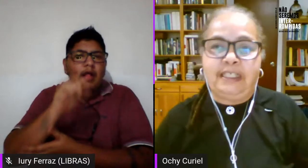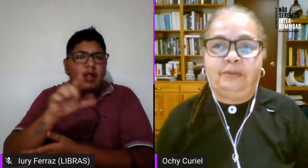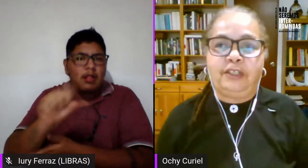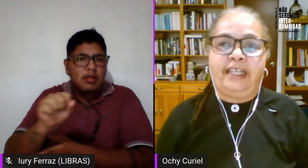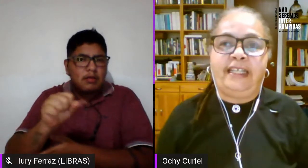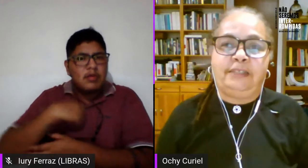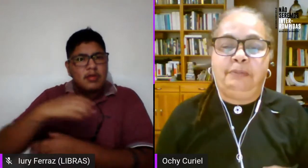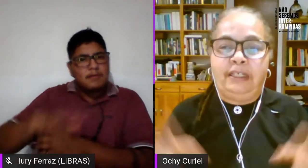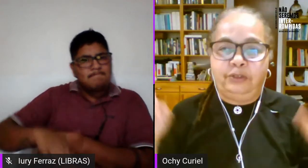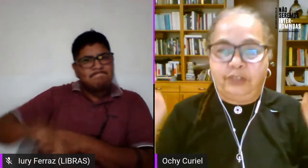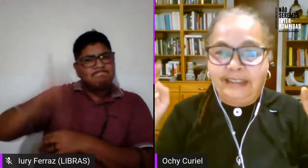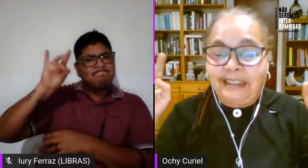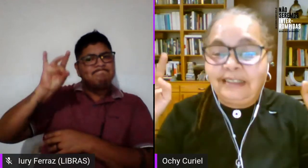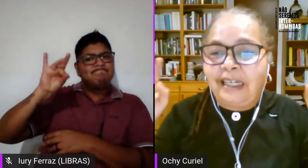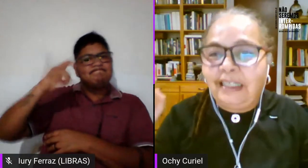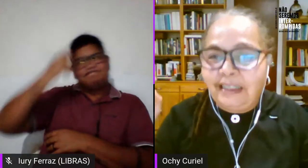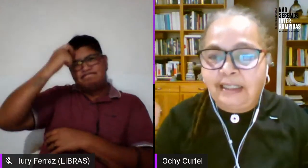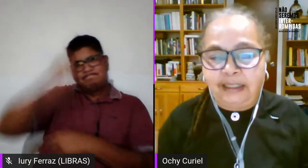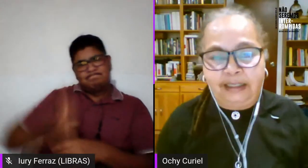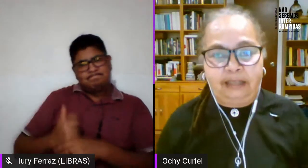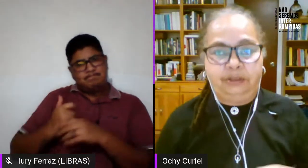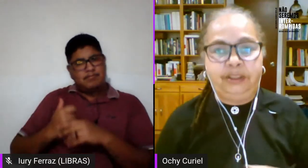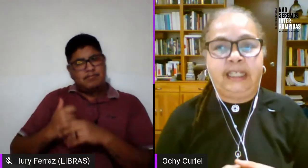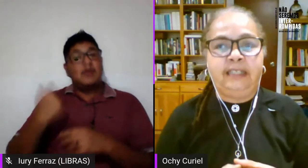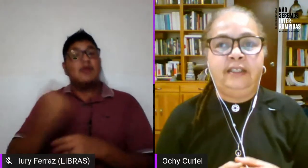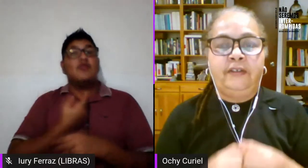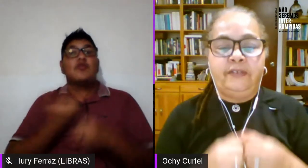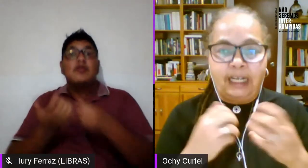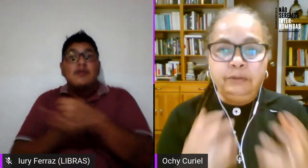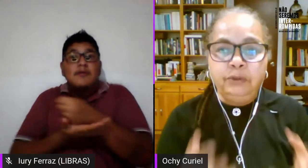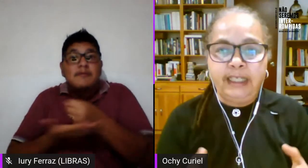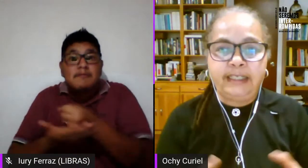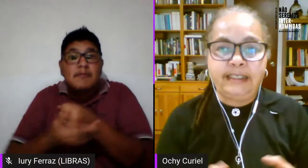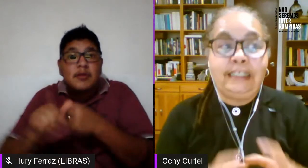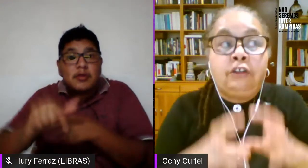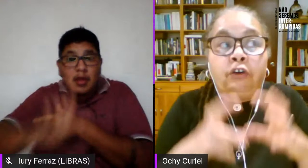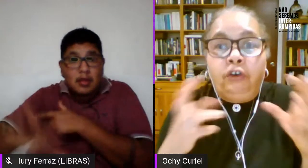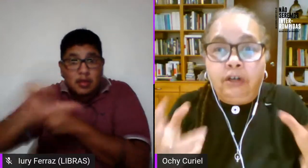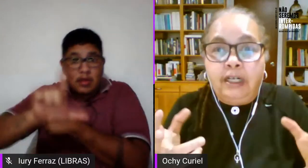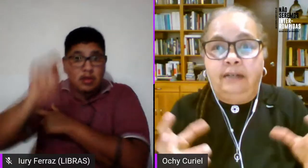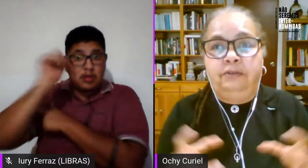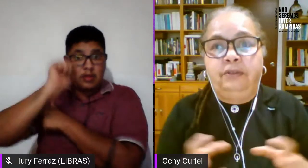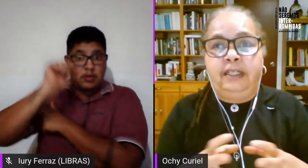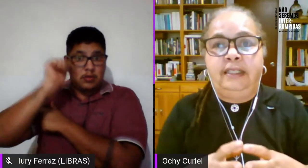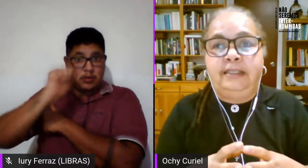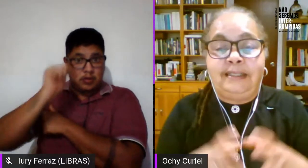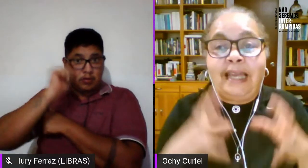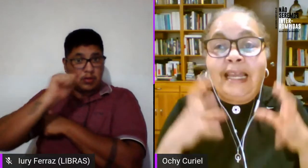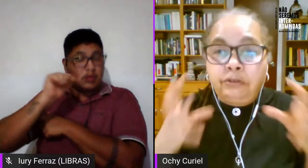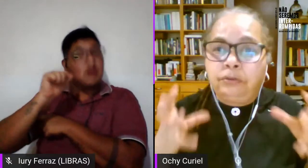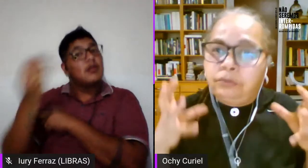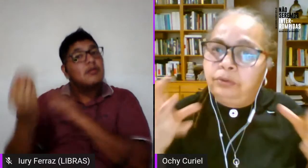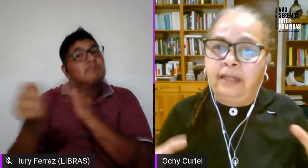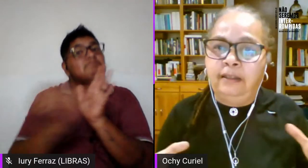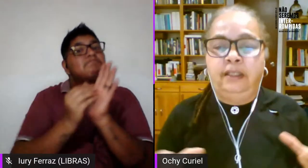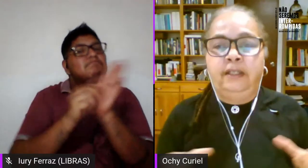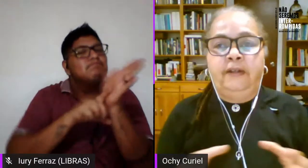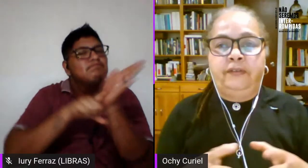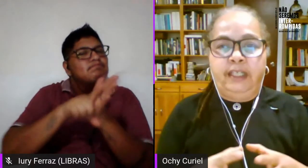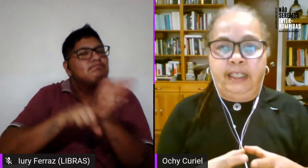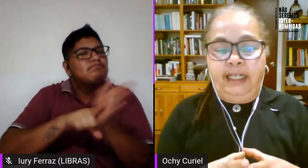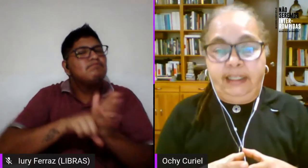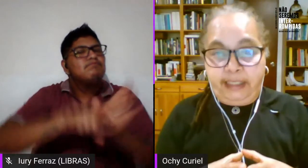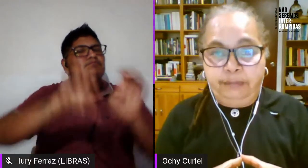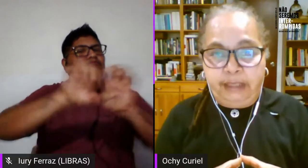Viti porque pensamos que es menos esencialista en la lógica de las mujeres y coloca un análisis estructural